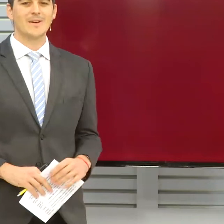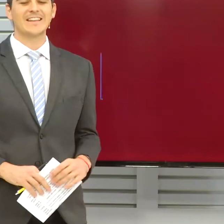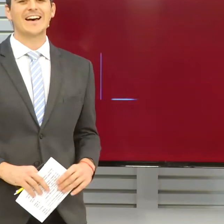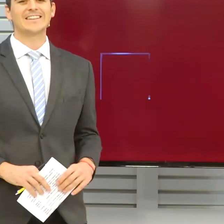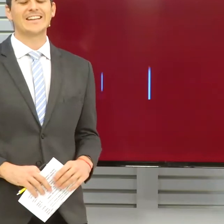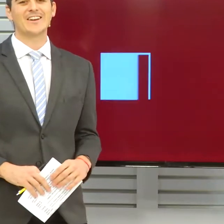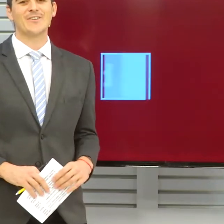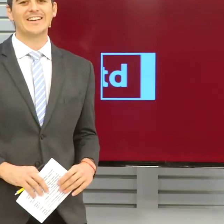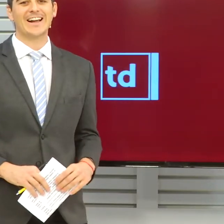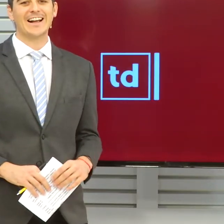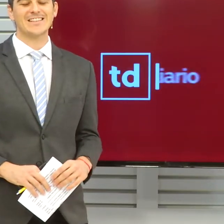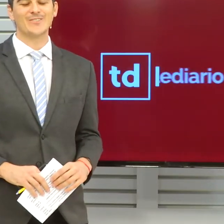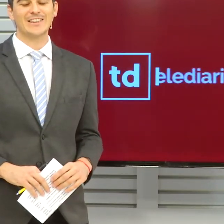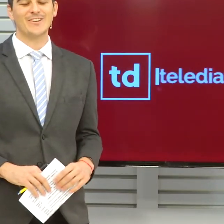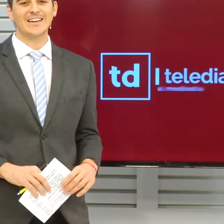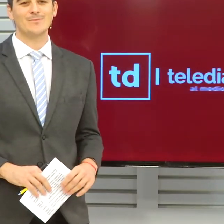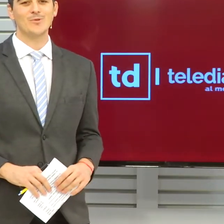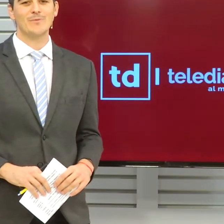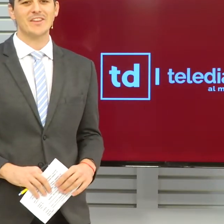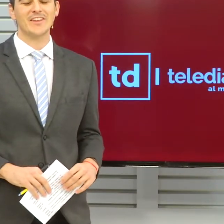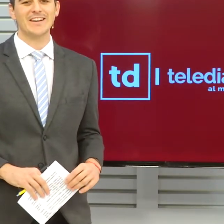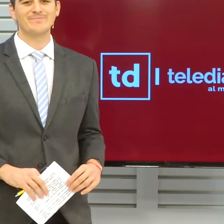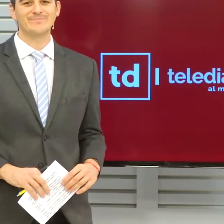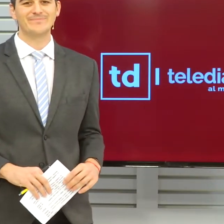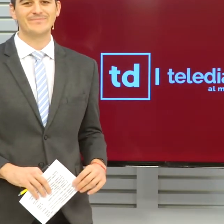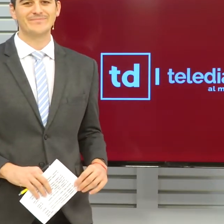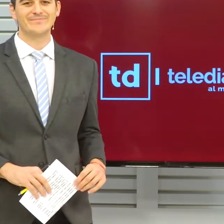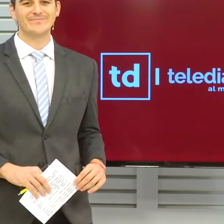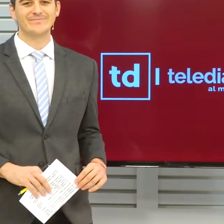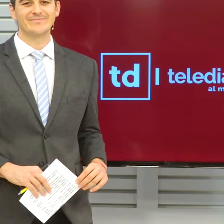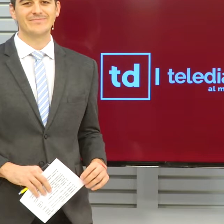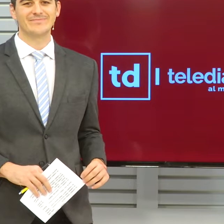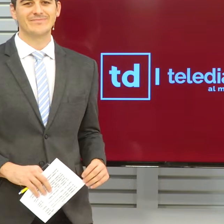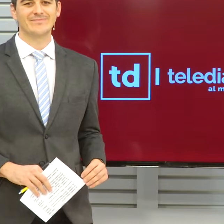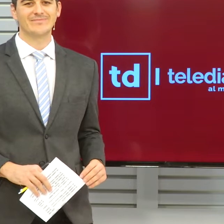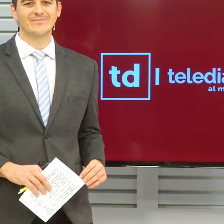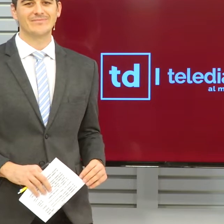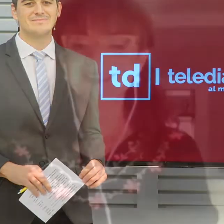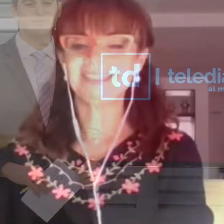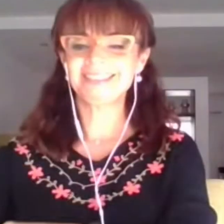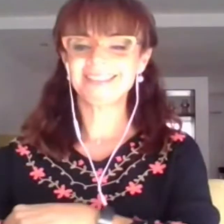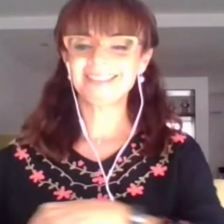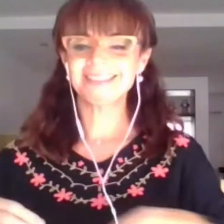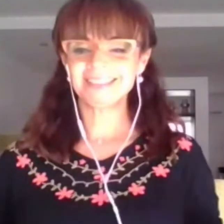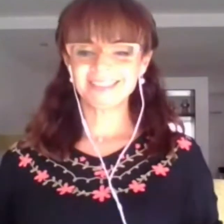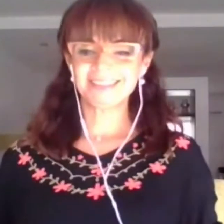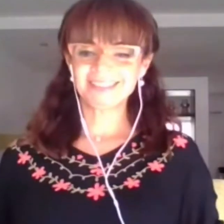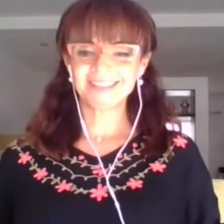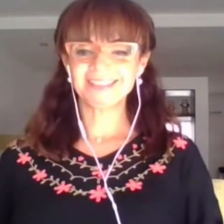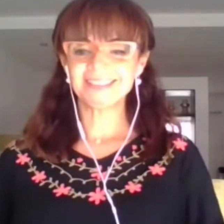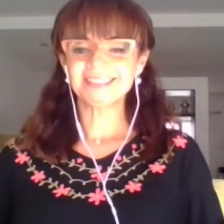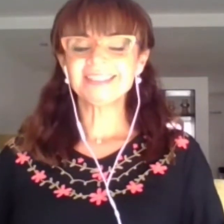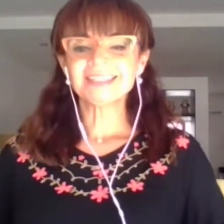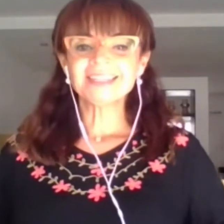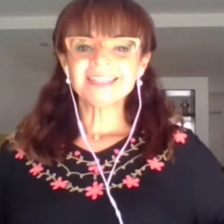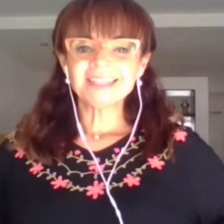Bienvenida a Telediario, Vanina Cacace. ¿Cómo estás, Vanina? Muy buen mediodía. Hola, Martín. ¿Cómo estás? Muy bien. Bueno, mucho gusto de